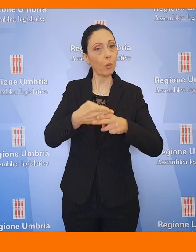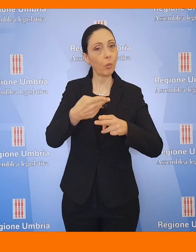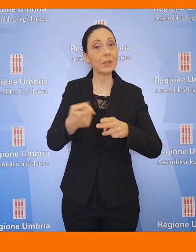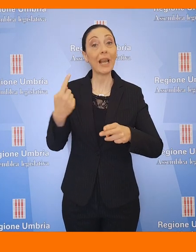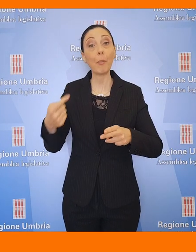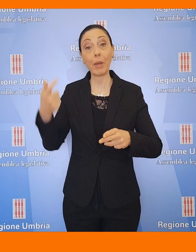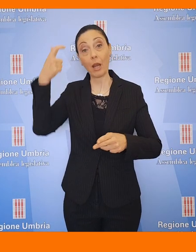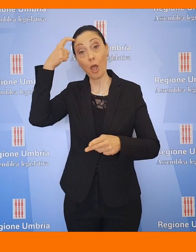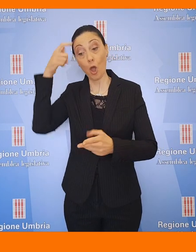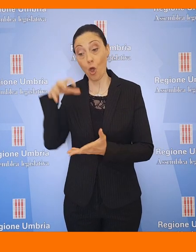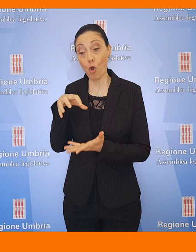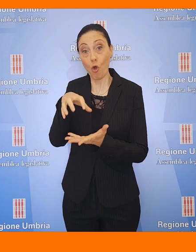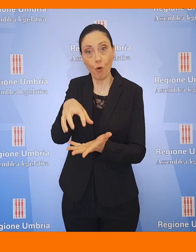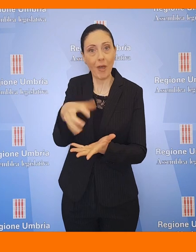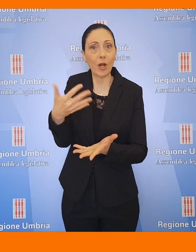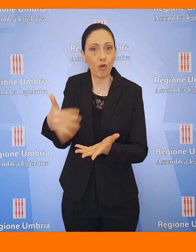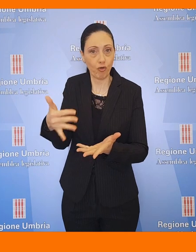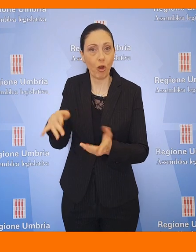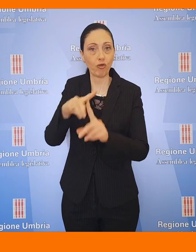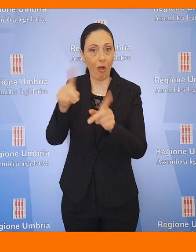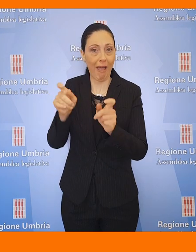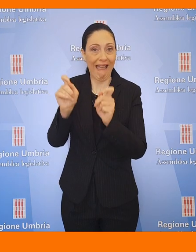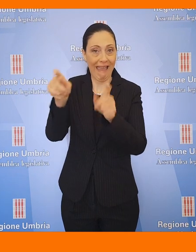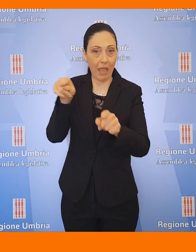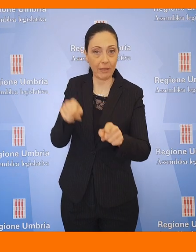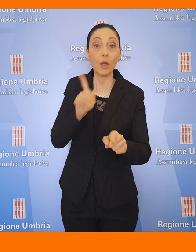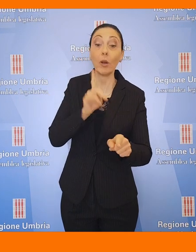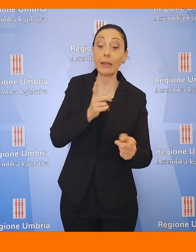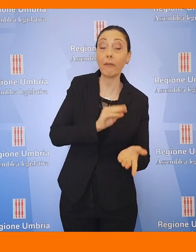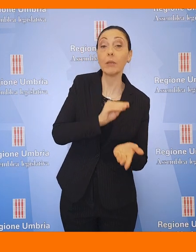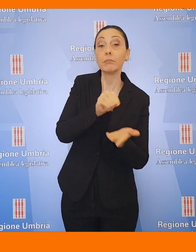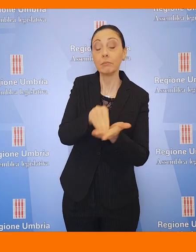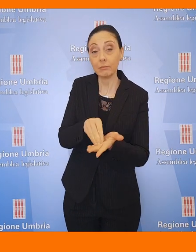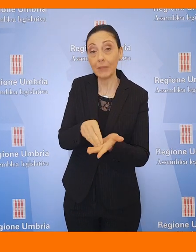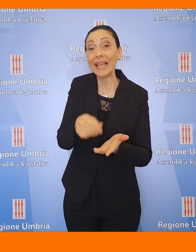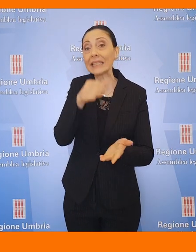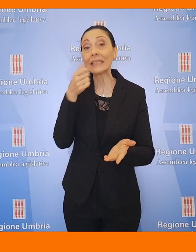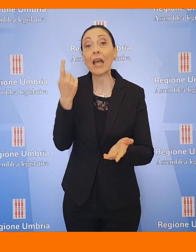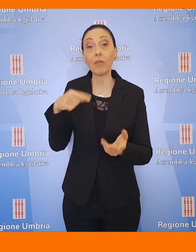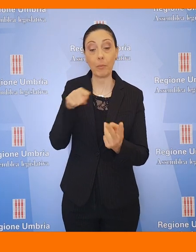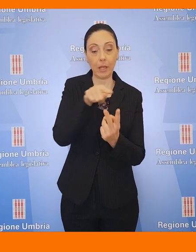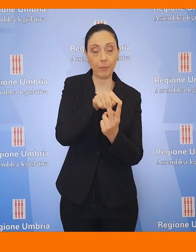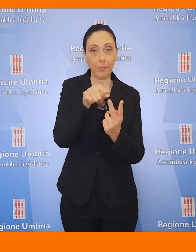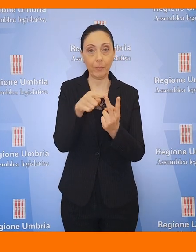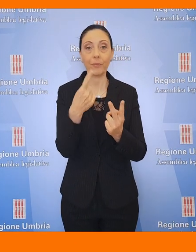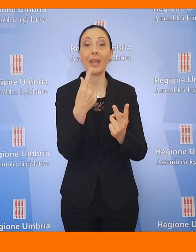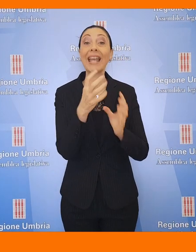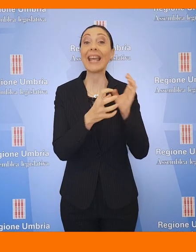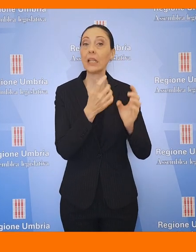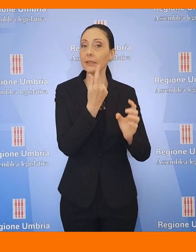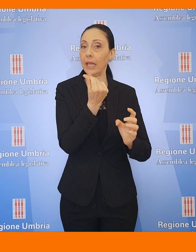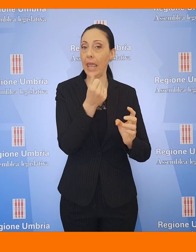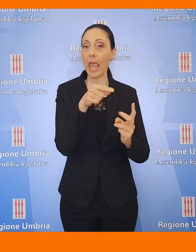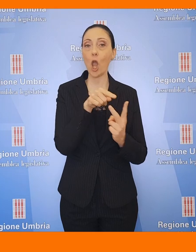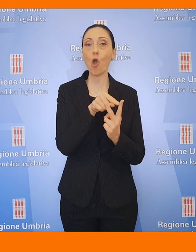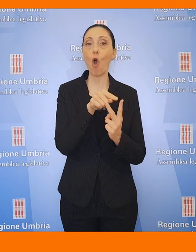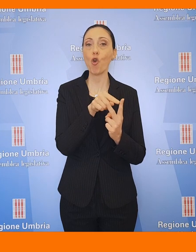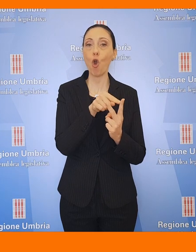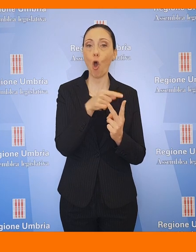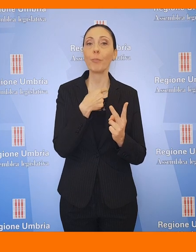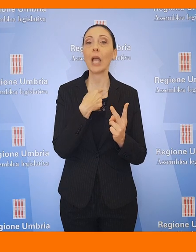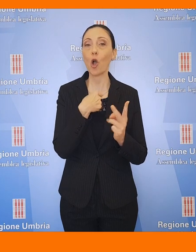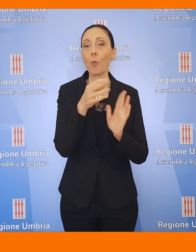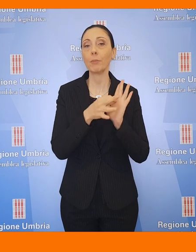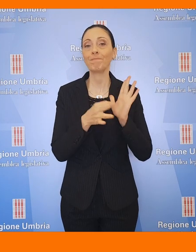contributi governativi previsti per le edicole necessarie ad evitare che il combinato disposto tra crisi economica dovuta alle misure